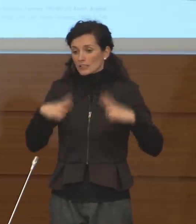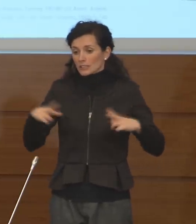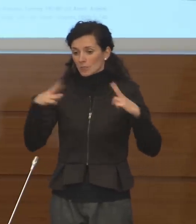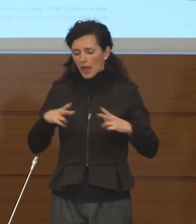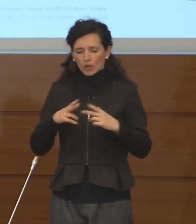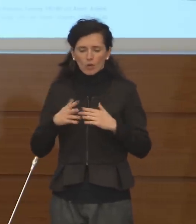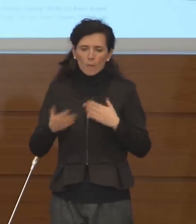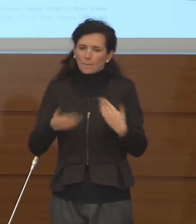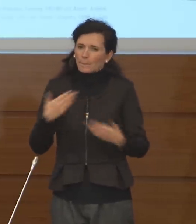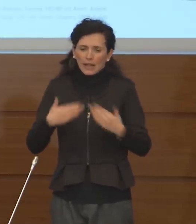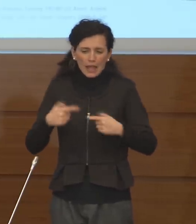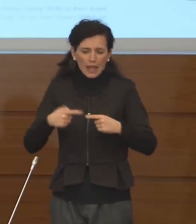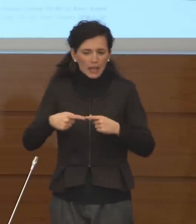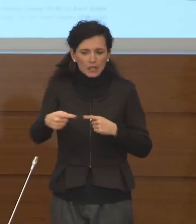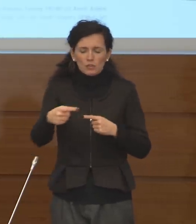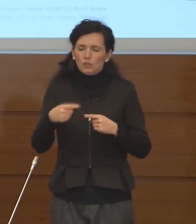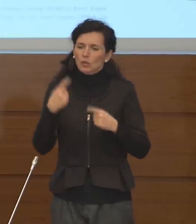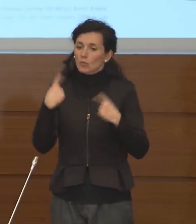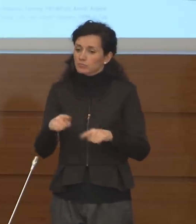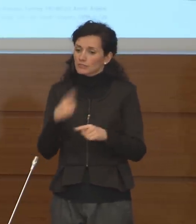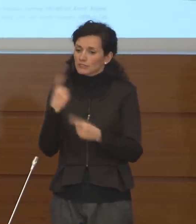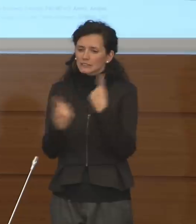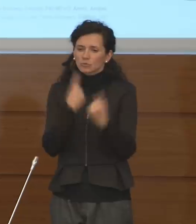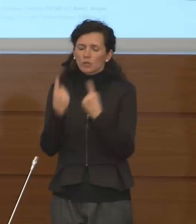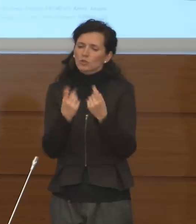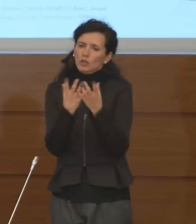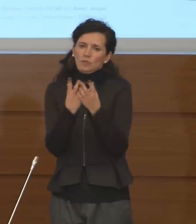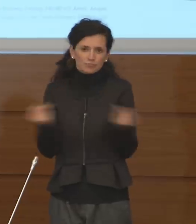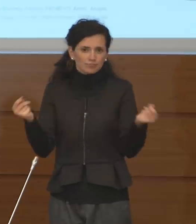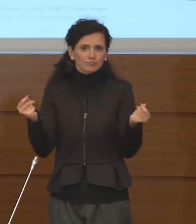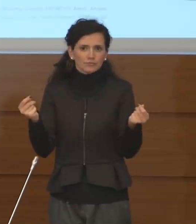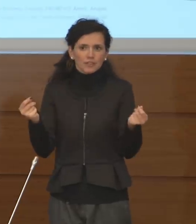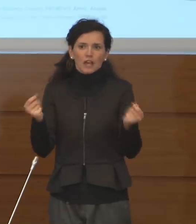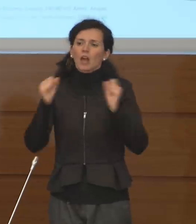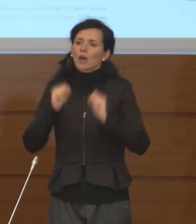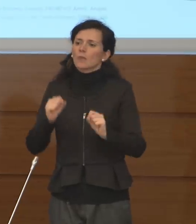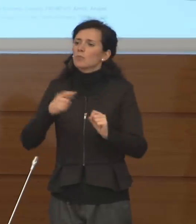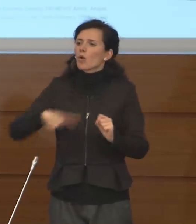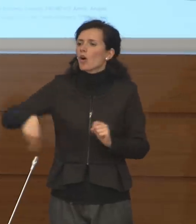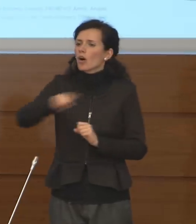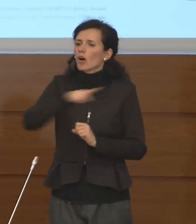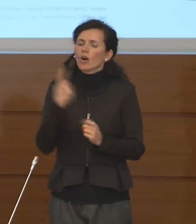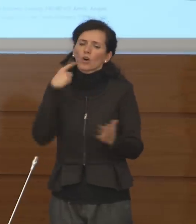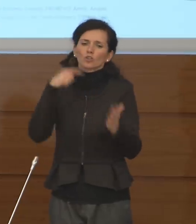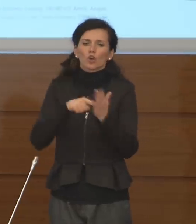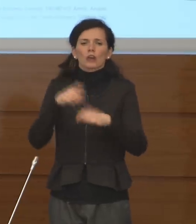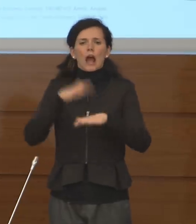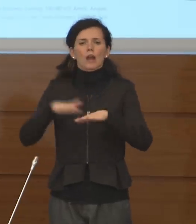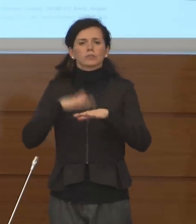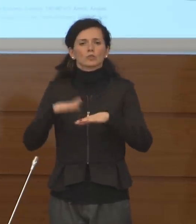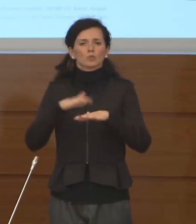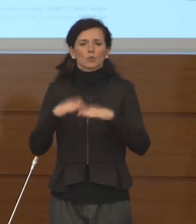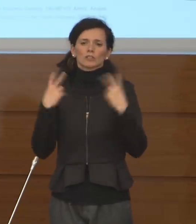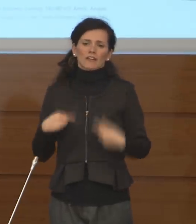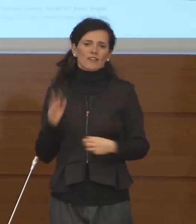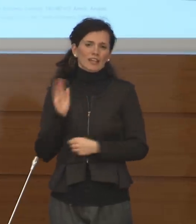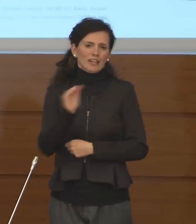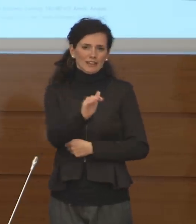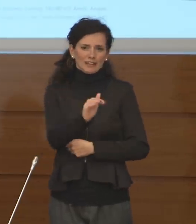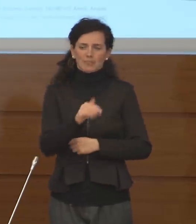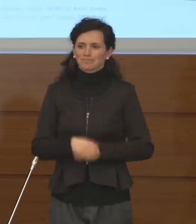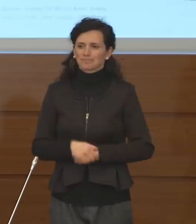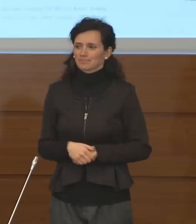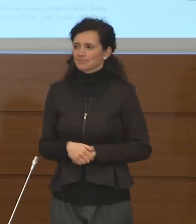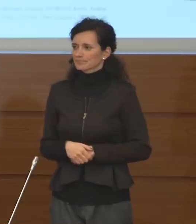presto passerà questa situazione e potremo tornare alle nostre abitudini usuali.